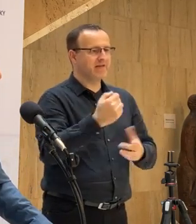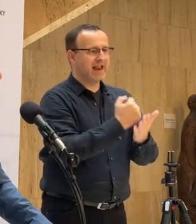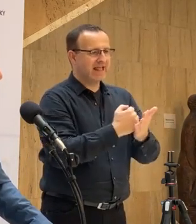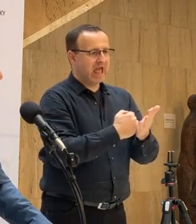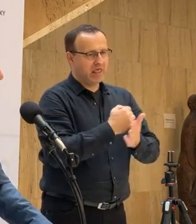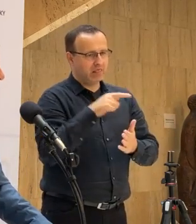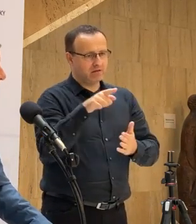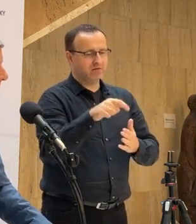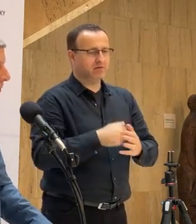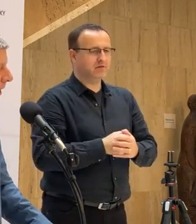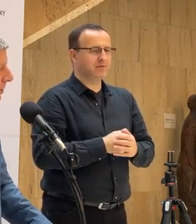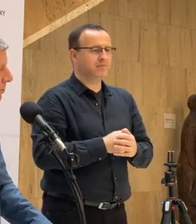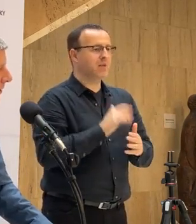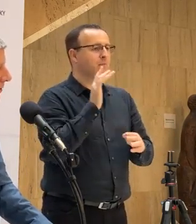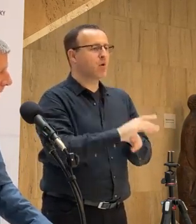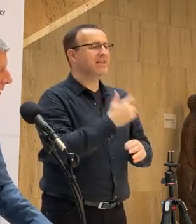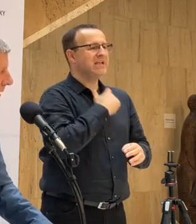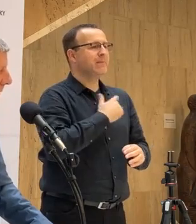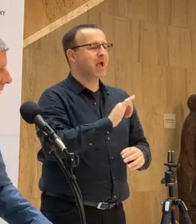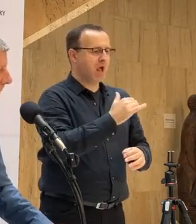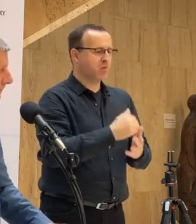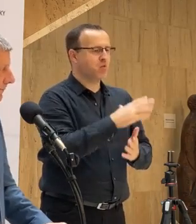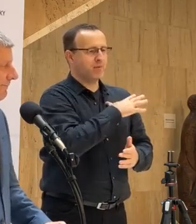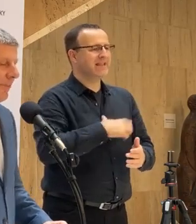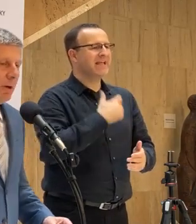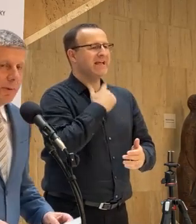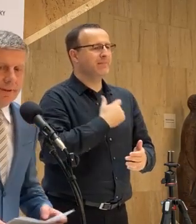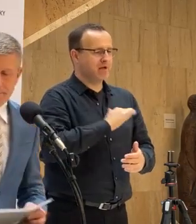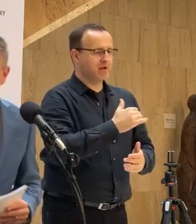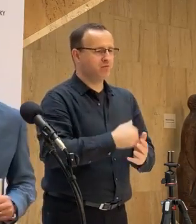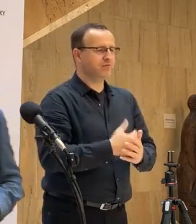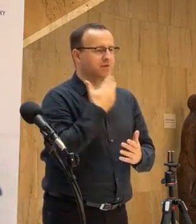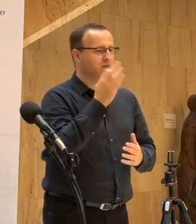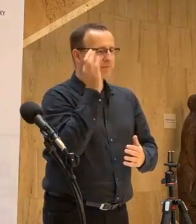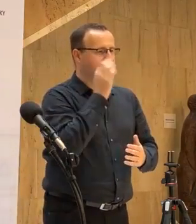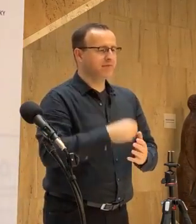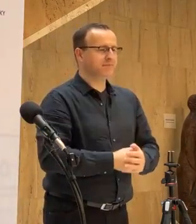Odviedla sa taká informácia? Proti chrípke určite. Štandardnej chrípke áno. Ďakujem pekne.